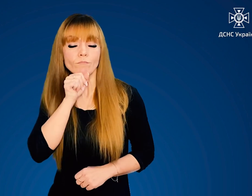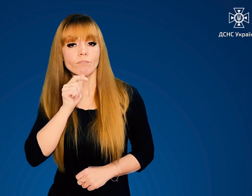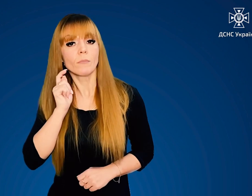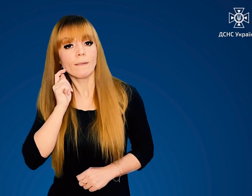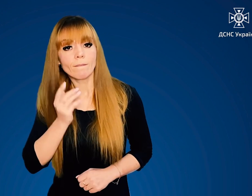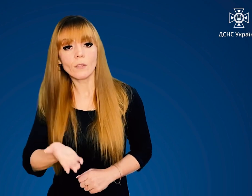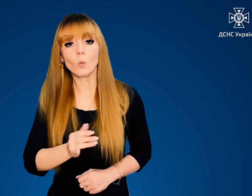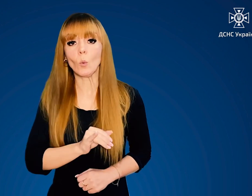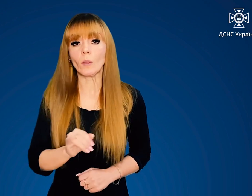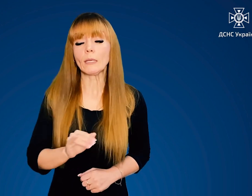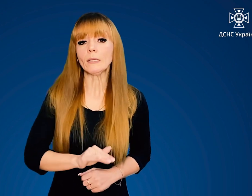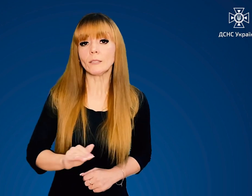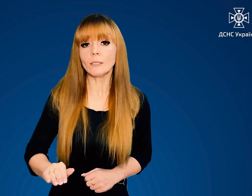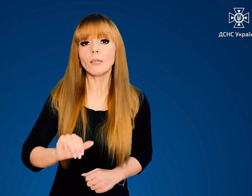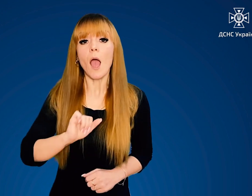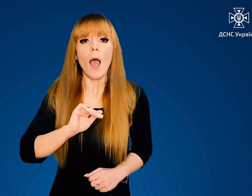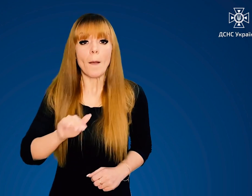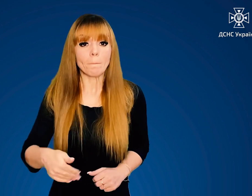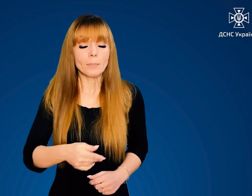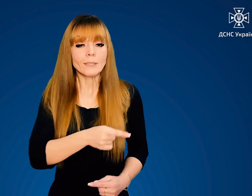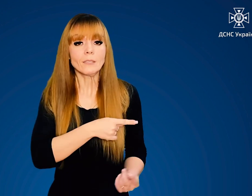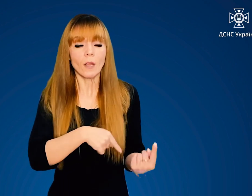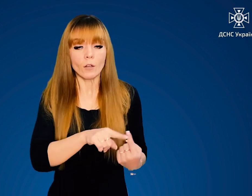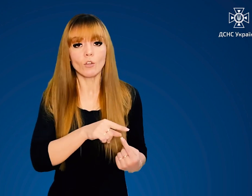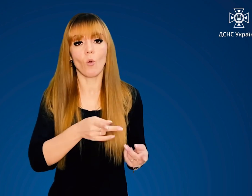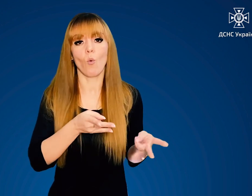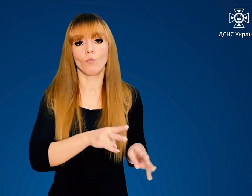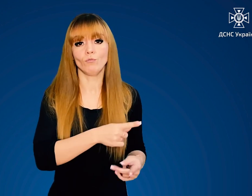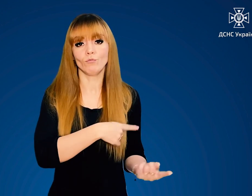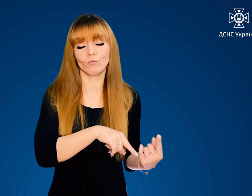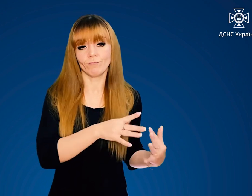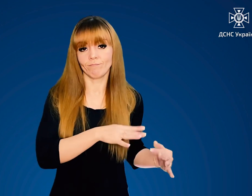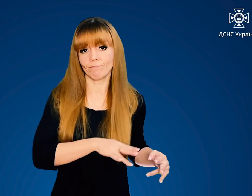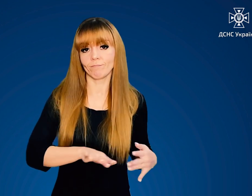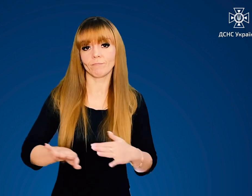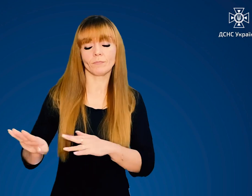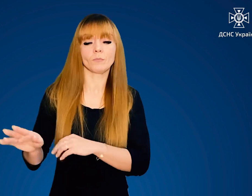старшого віку та діти, а після них – усі інші.